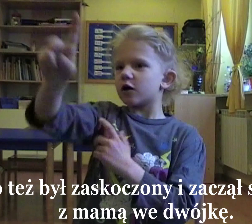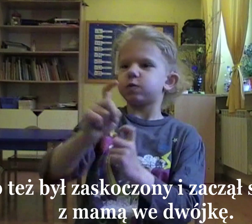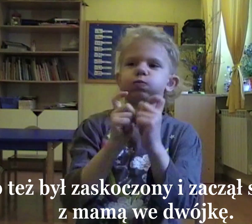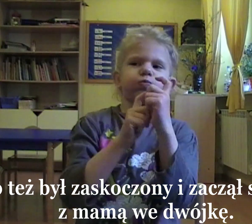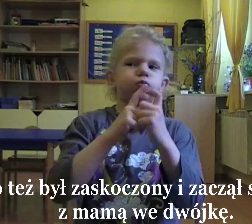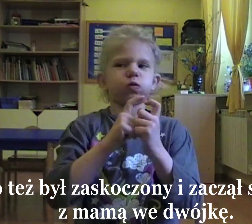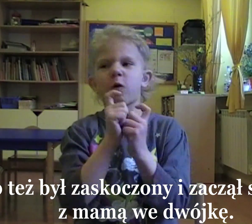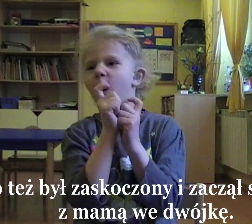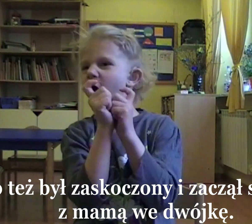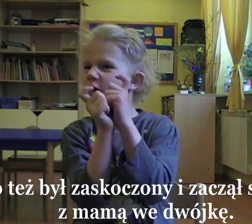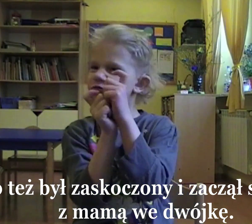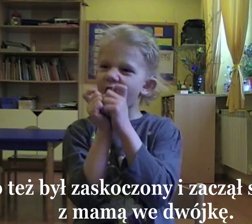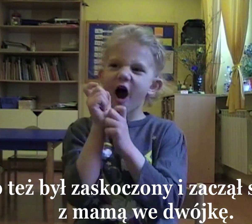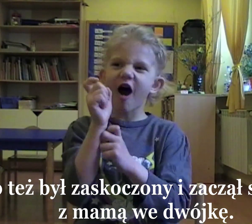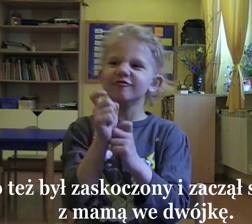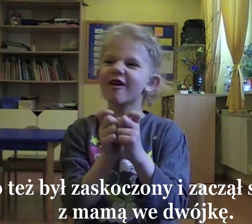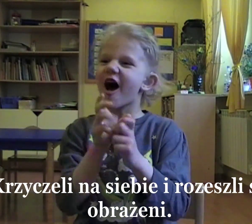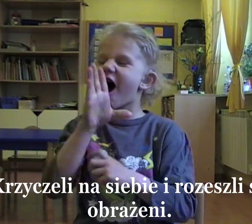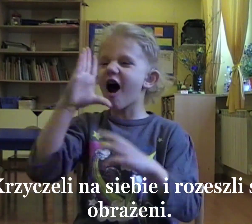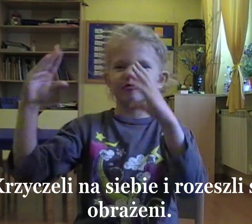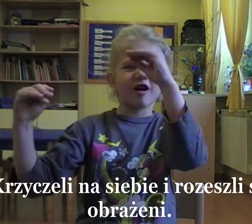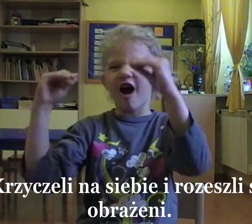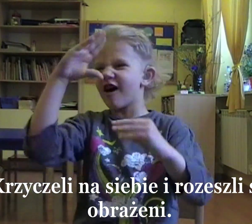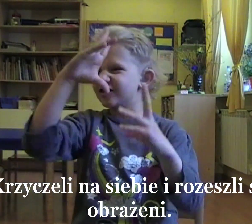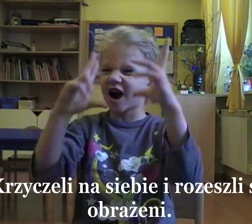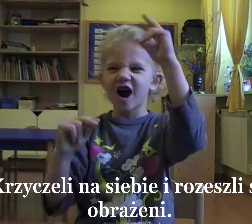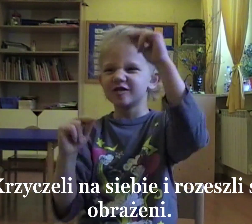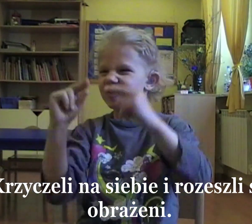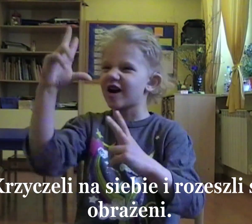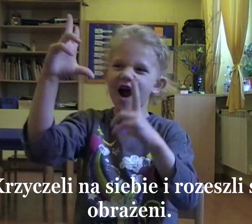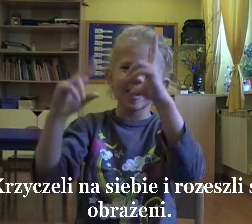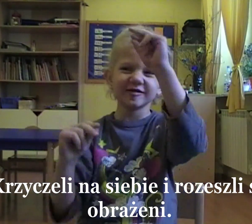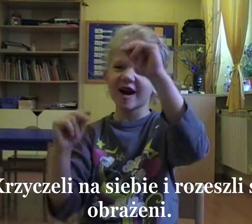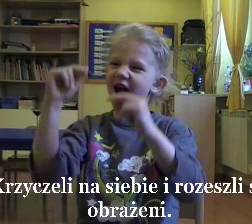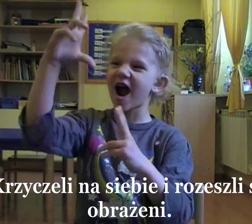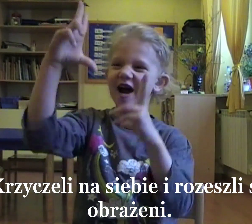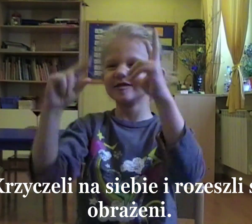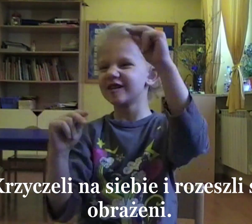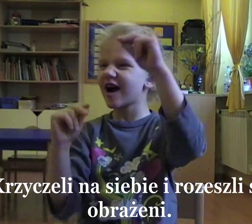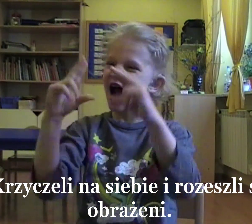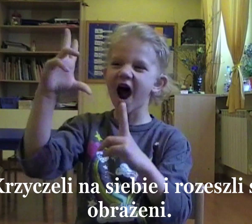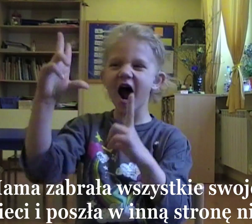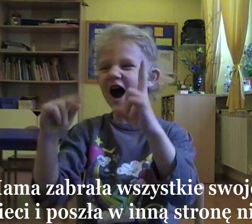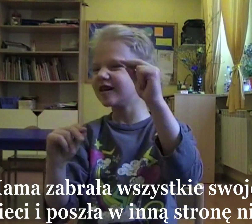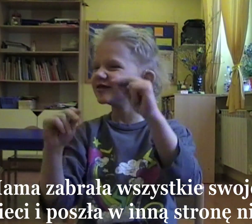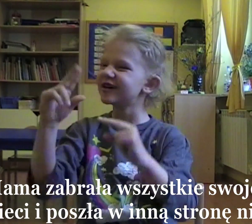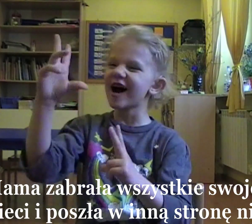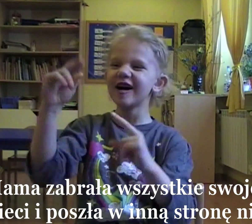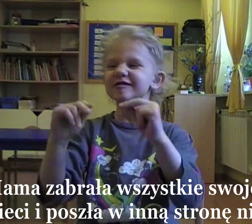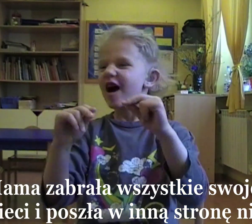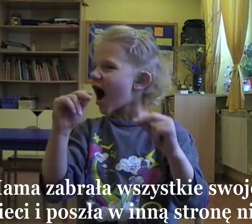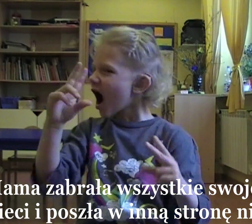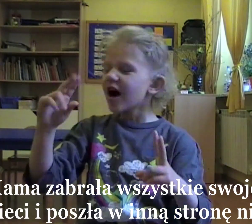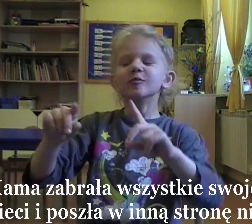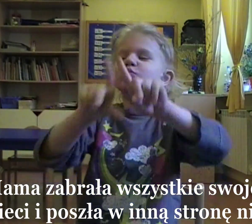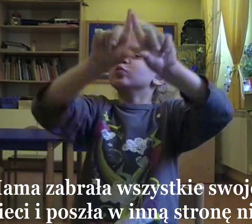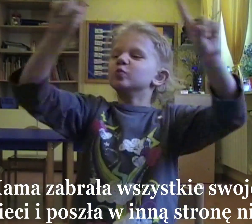i zaczął się kłócić z mamą we dwójkę. Strzyczeli na siebie i rozeszli się obrażeni.